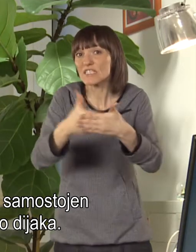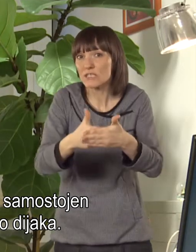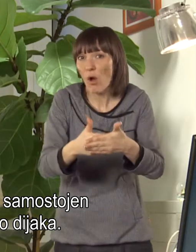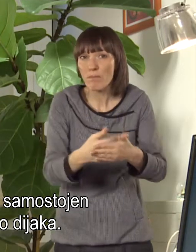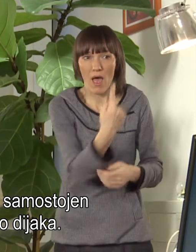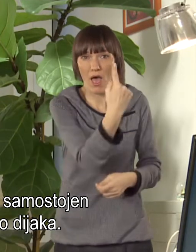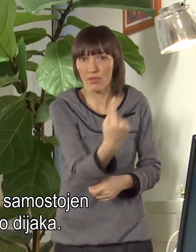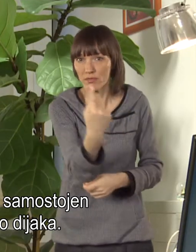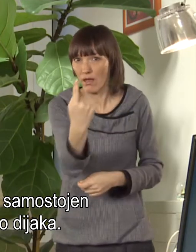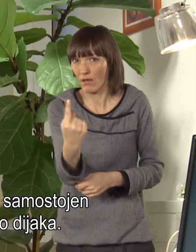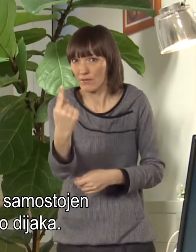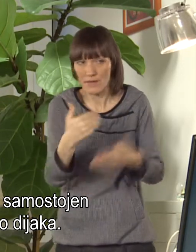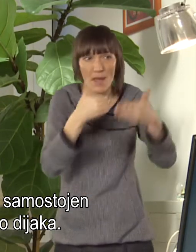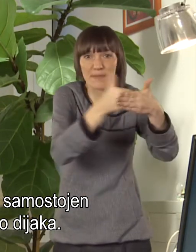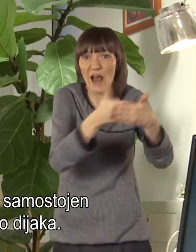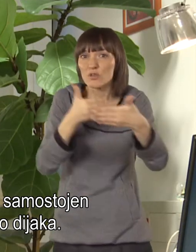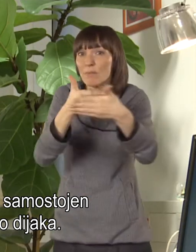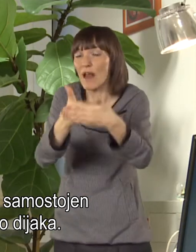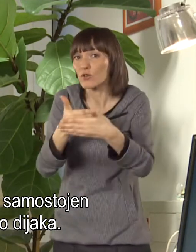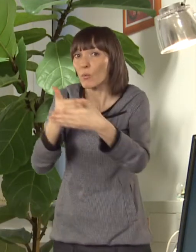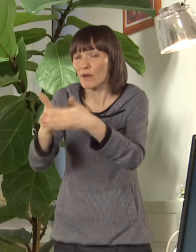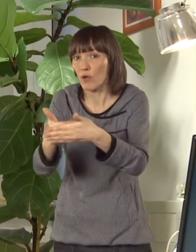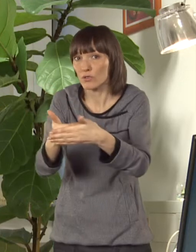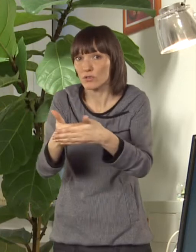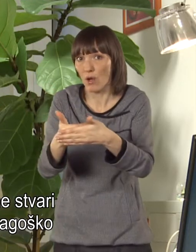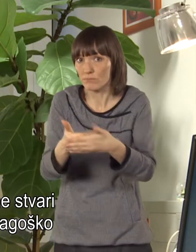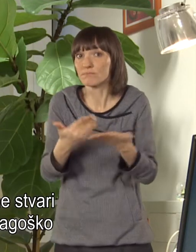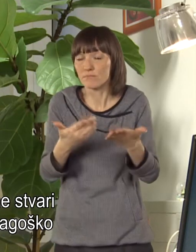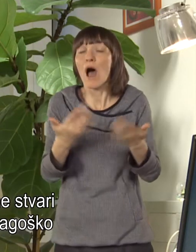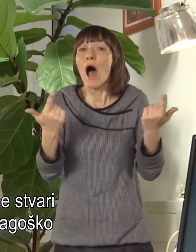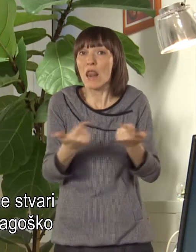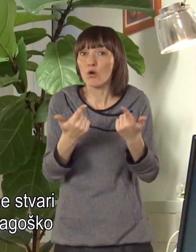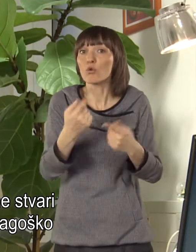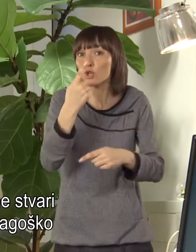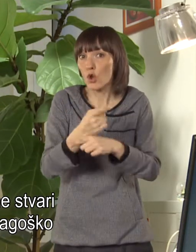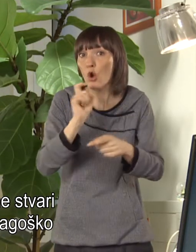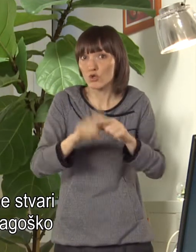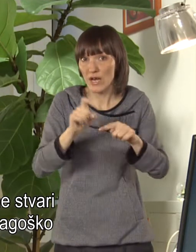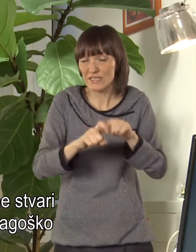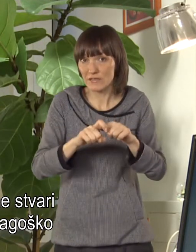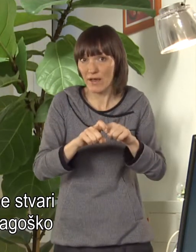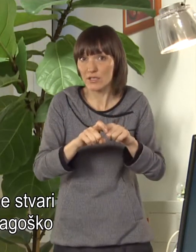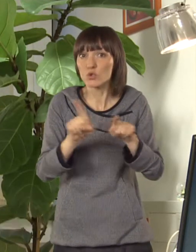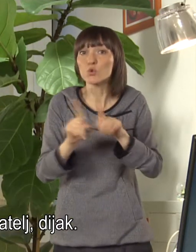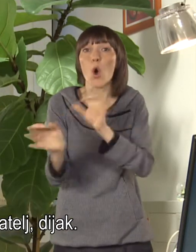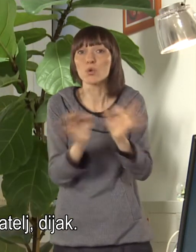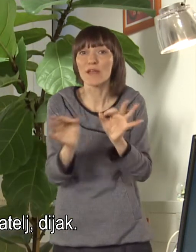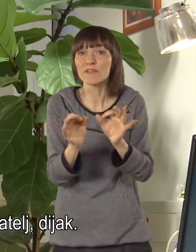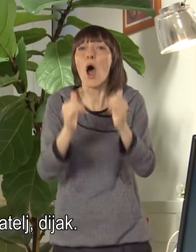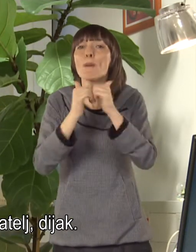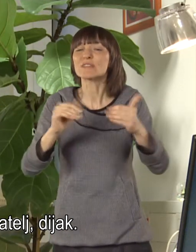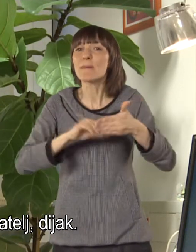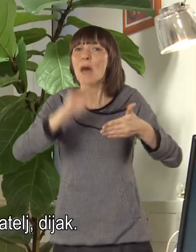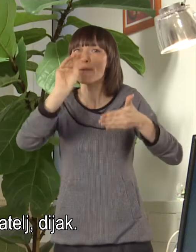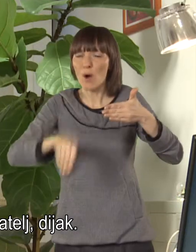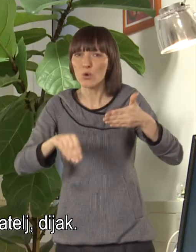pristop od dijaka do dijaka. Lahko se določene stvari uredijo tudi z pedagoško pogodbo.